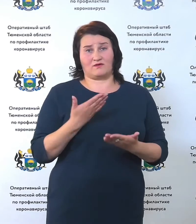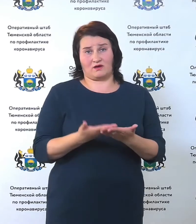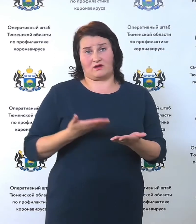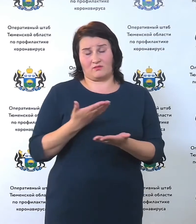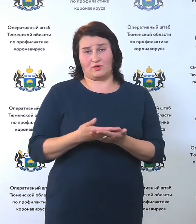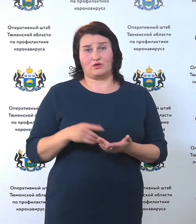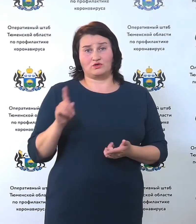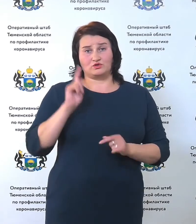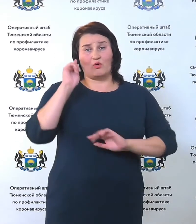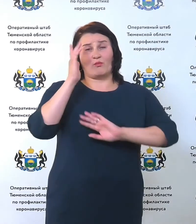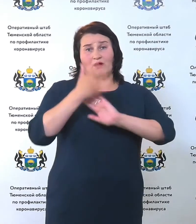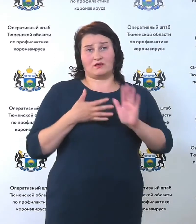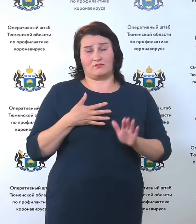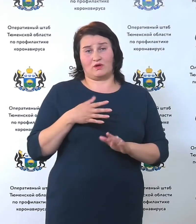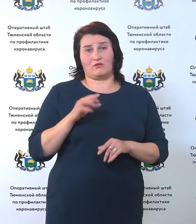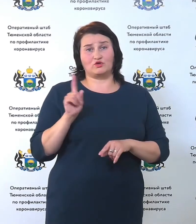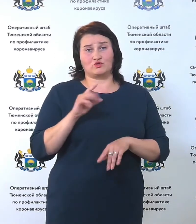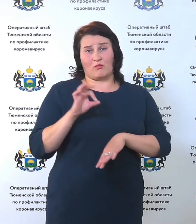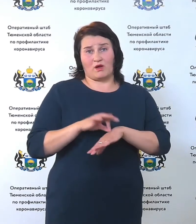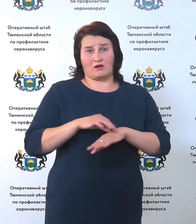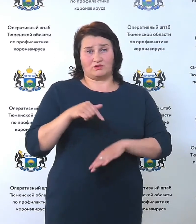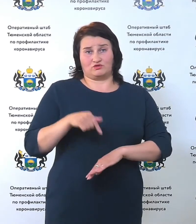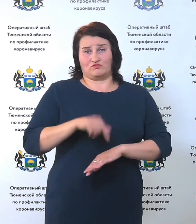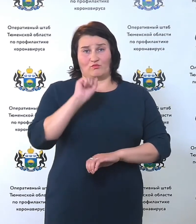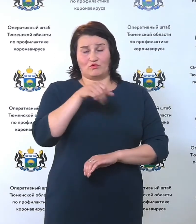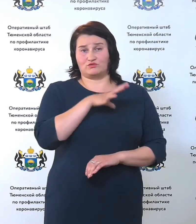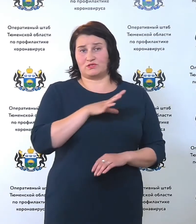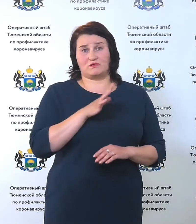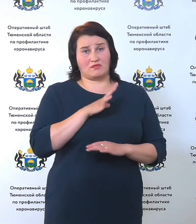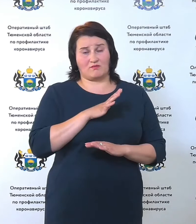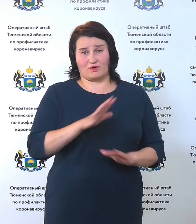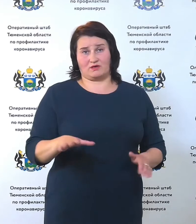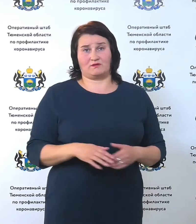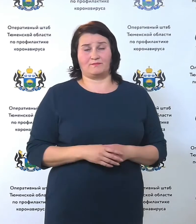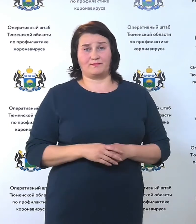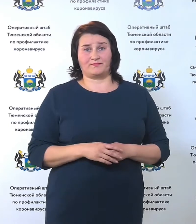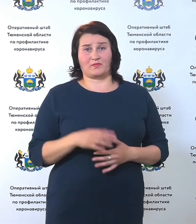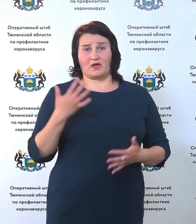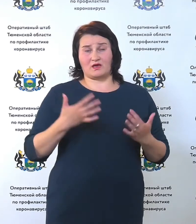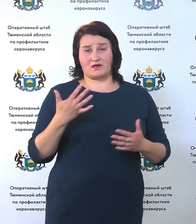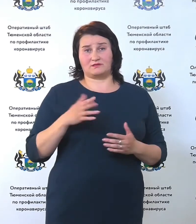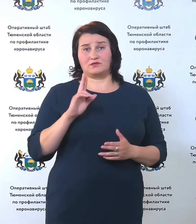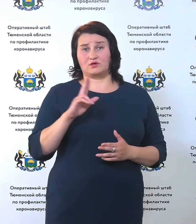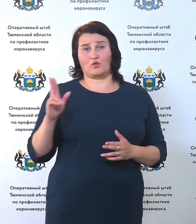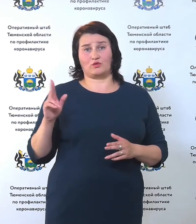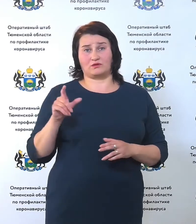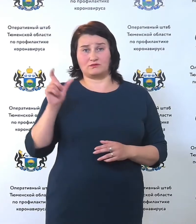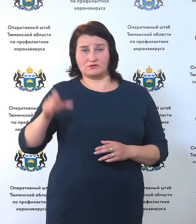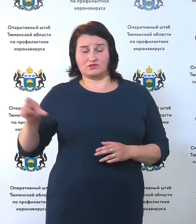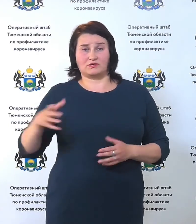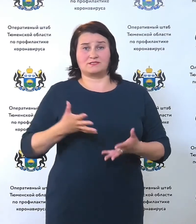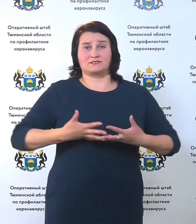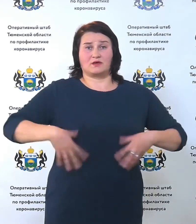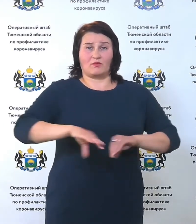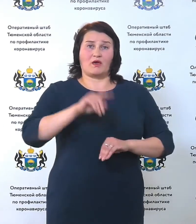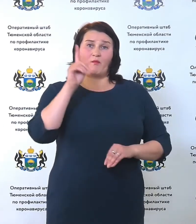мы понимаем, что симптомов может не быть. А поэтому перестраховывая себя, даже в том случае, если член семьи пока